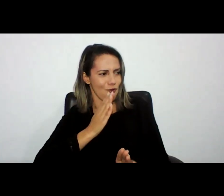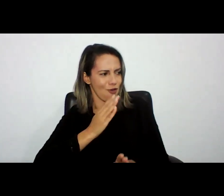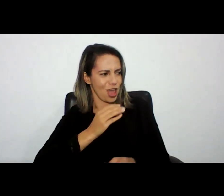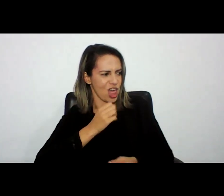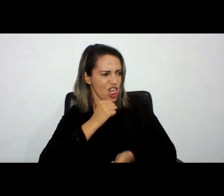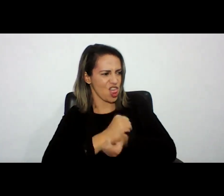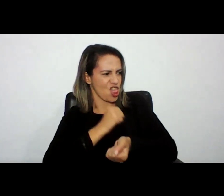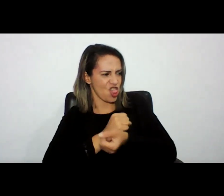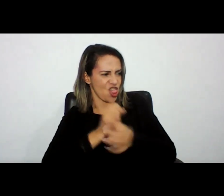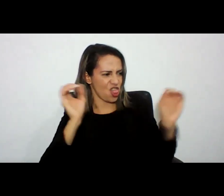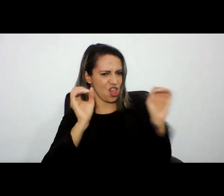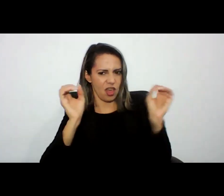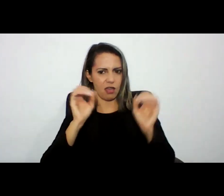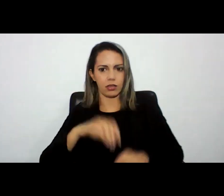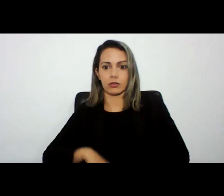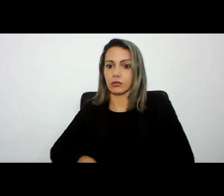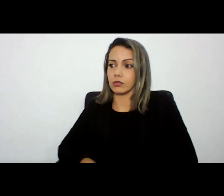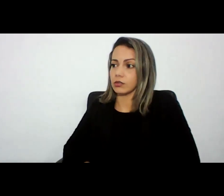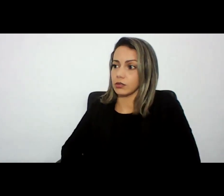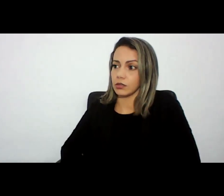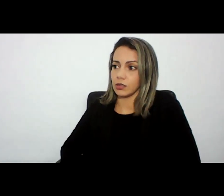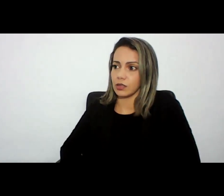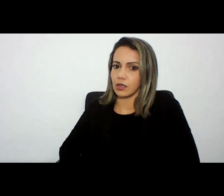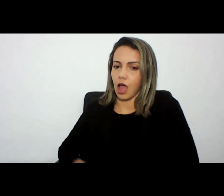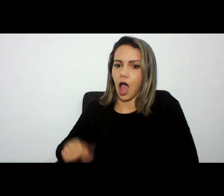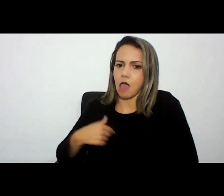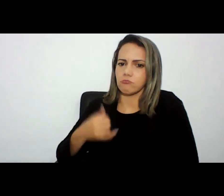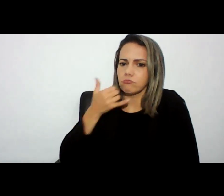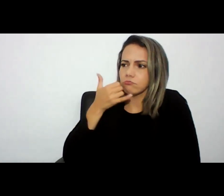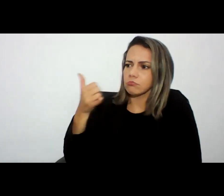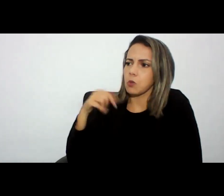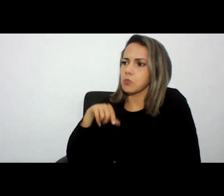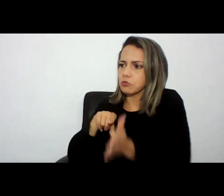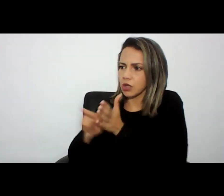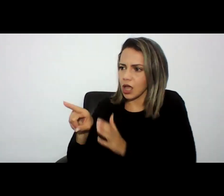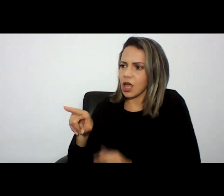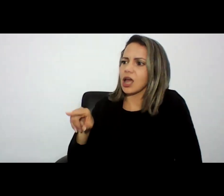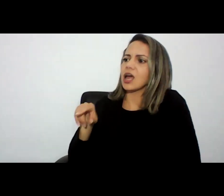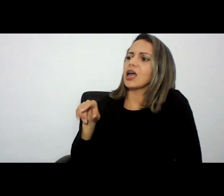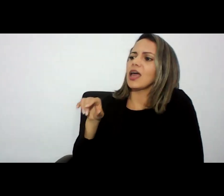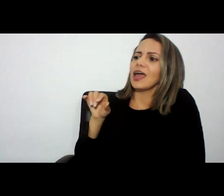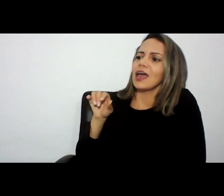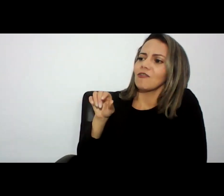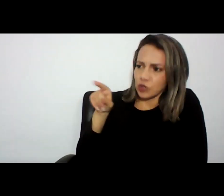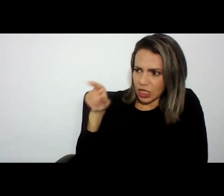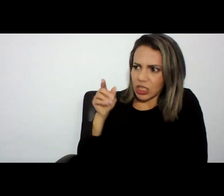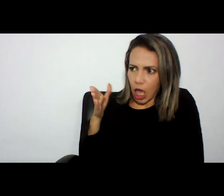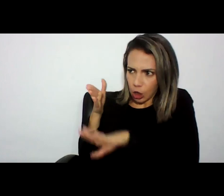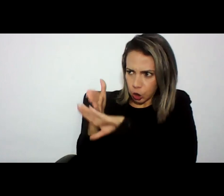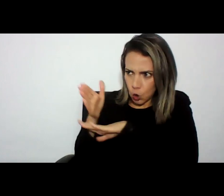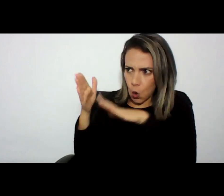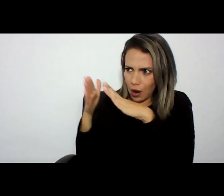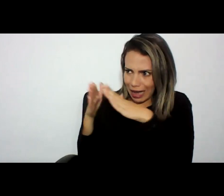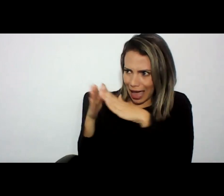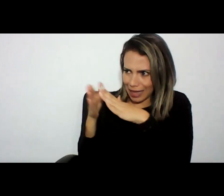casa aí agora que uma senhora abriu e deixou vocês entrarem e a gente falou sim sim eu falei pode voltar lá vocês deram mole e tinha alguma coisa para achar